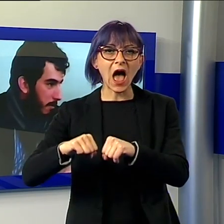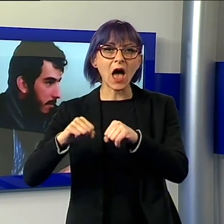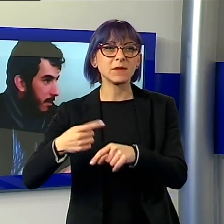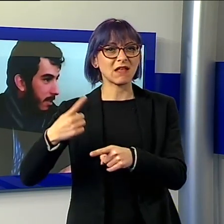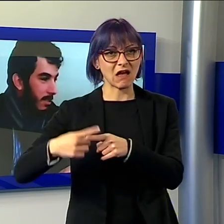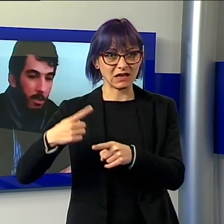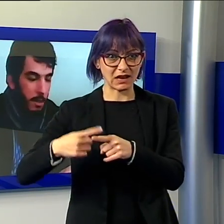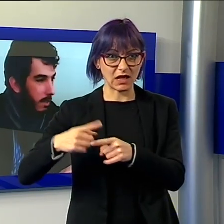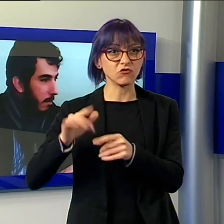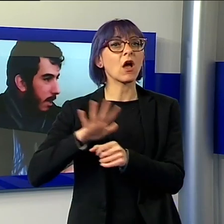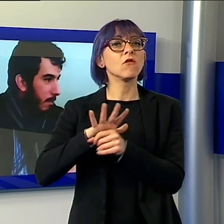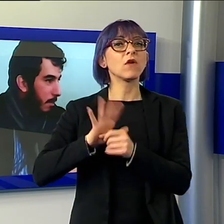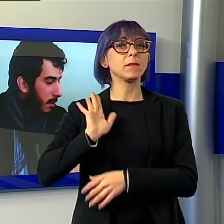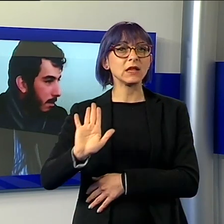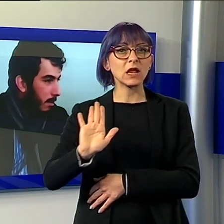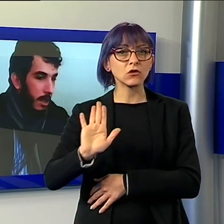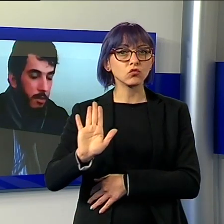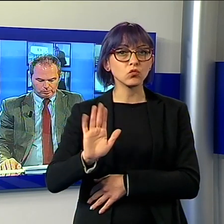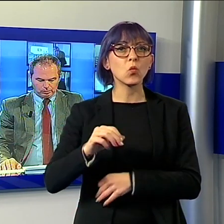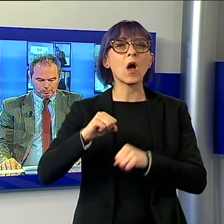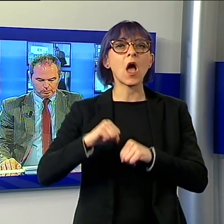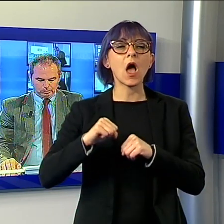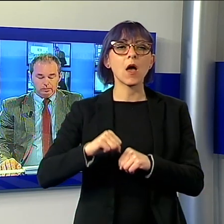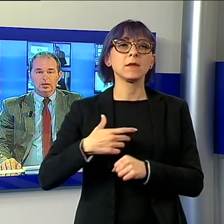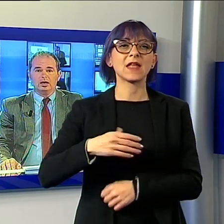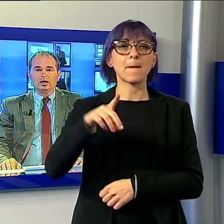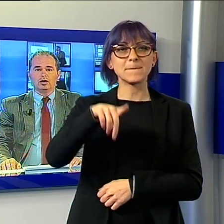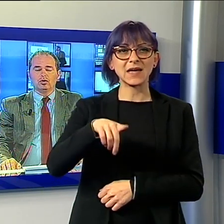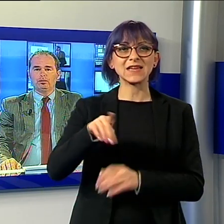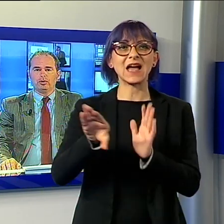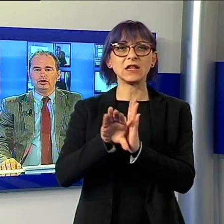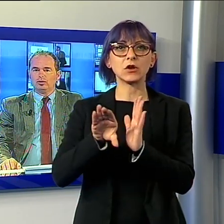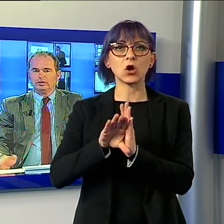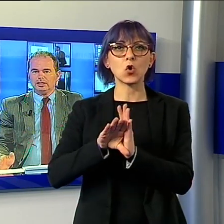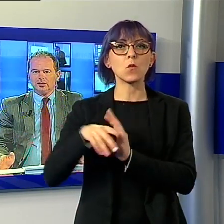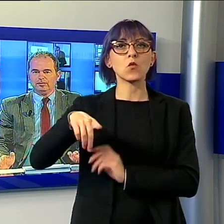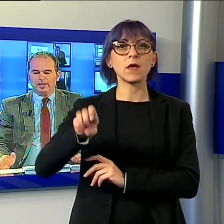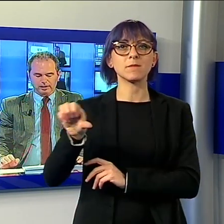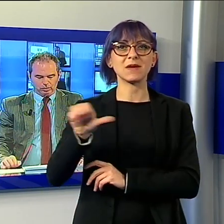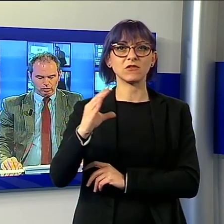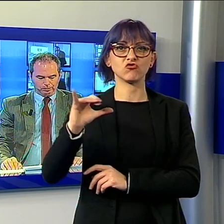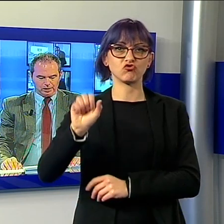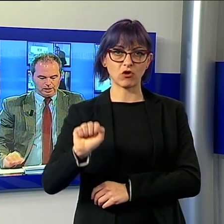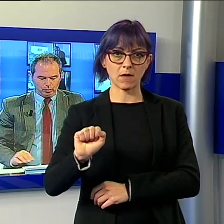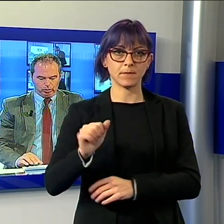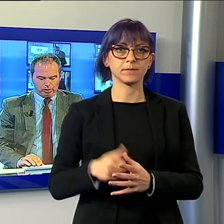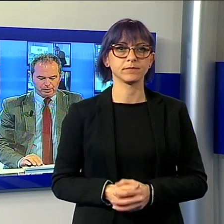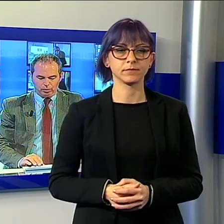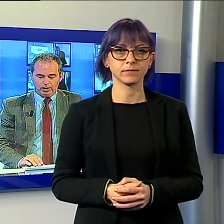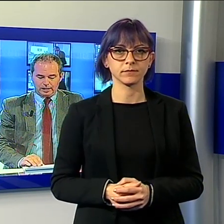Pescia, dove gestisce anche un ristorante. Colpo di coda dell'inverno. Nelle ultime ore la